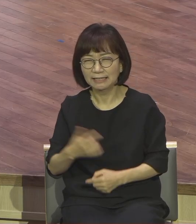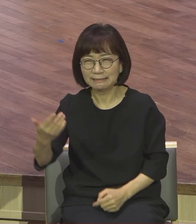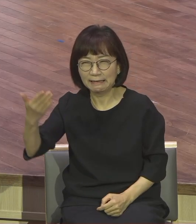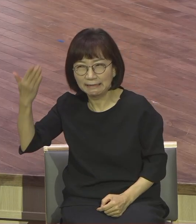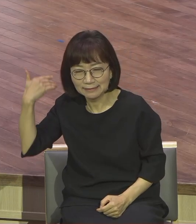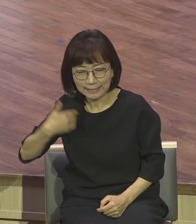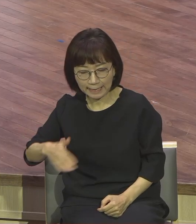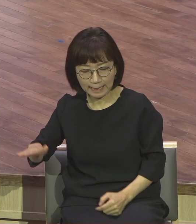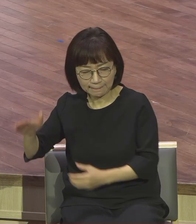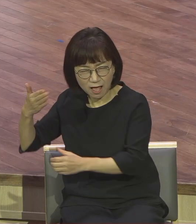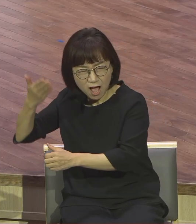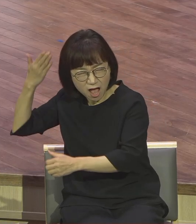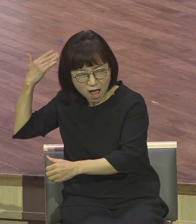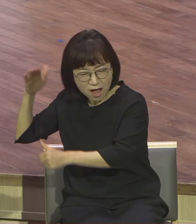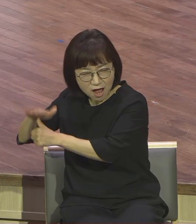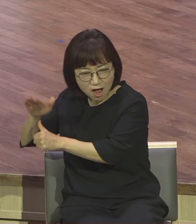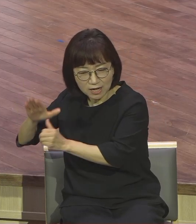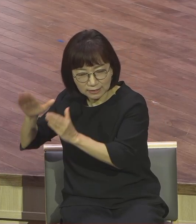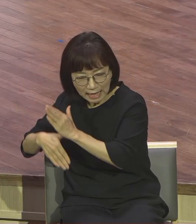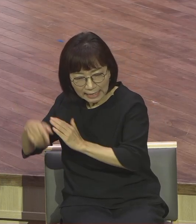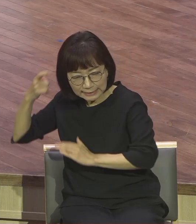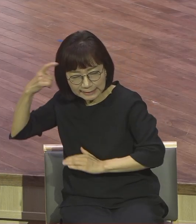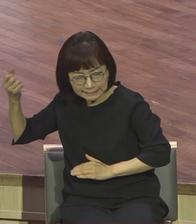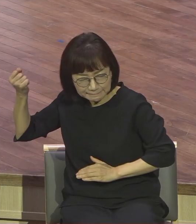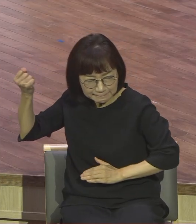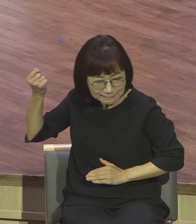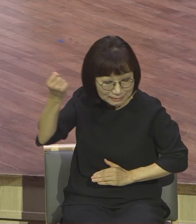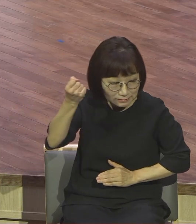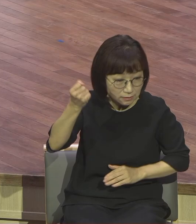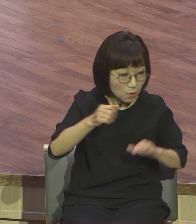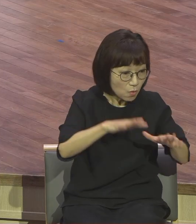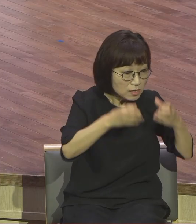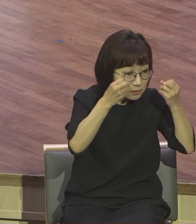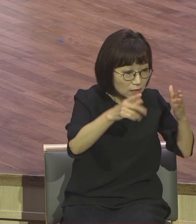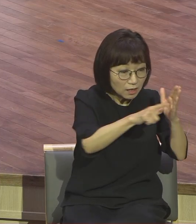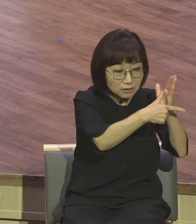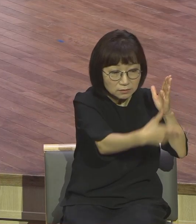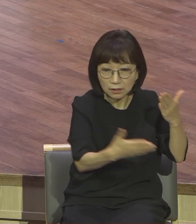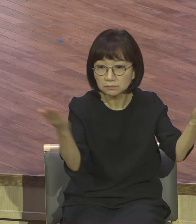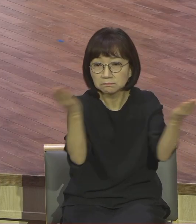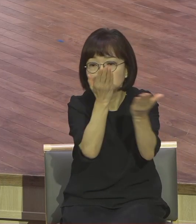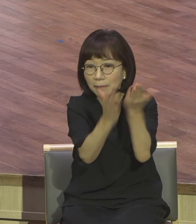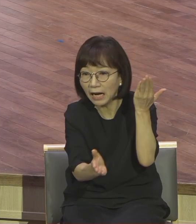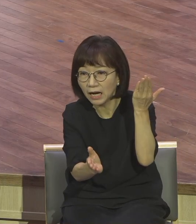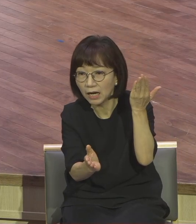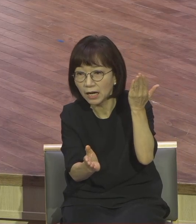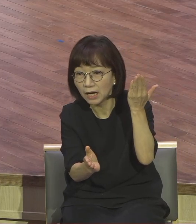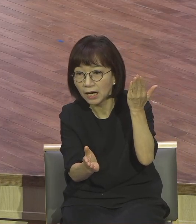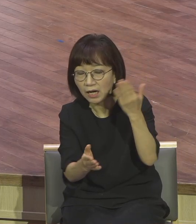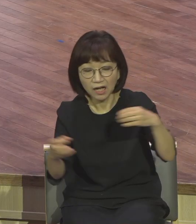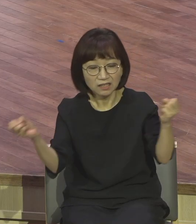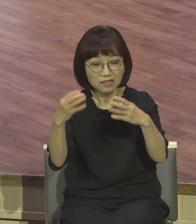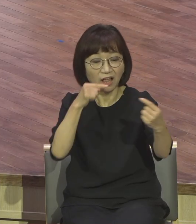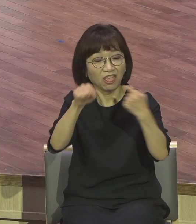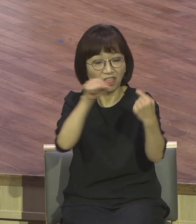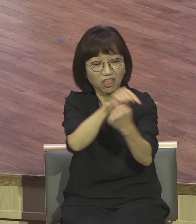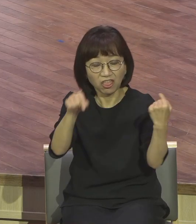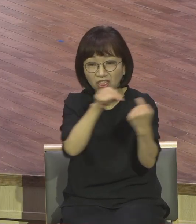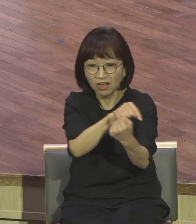안 바뀌어 그 세상에 살면서 가진 그 습관 그거 딱 가지고 교회와 가지고 안 바뀌어 안 맞죠